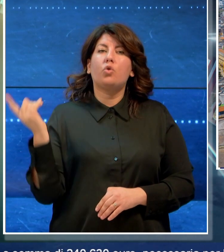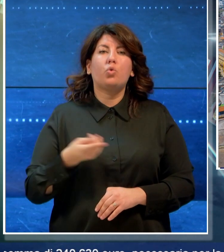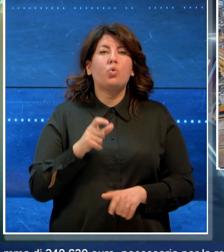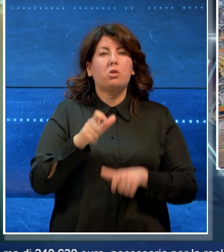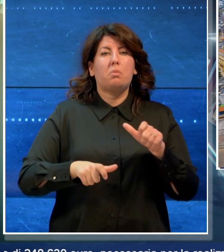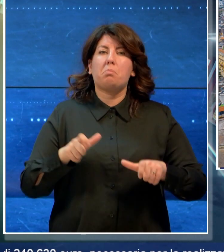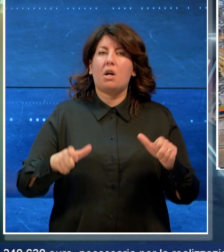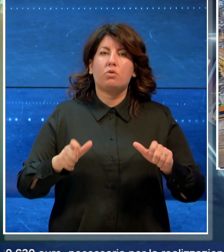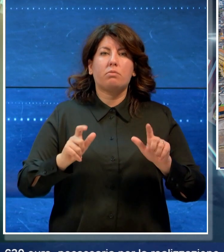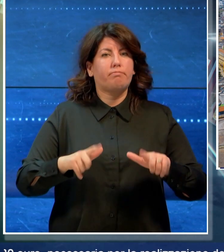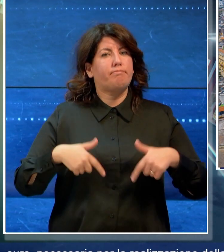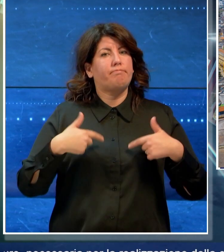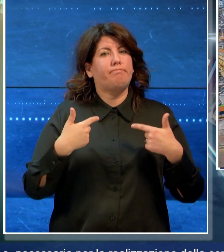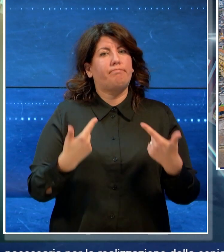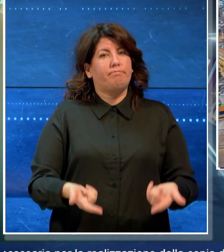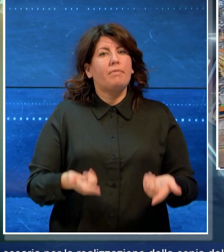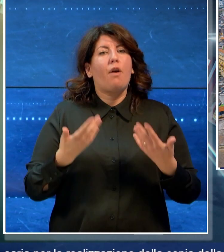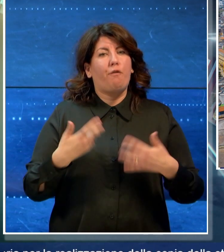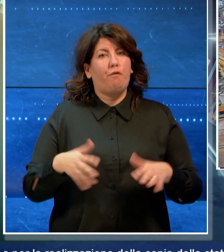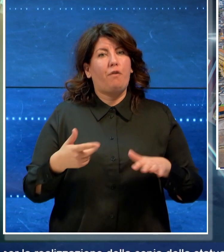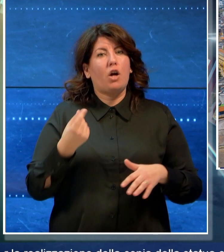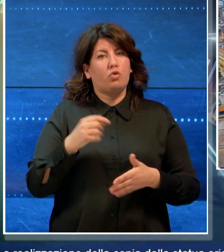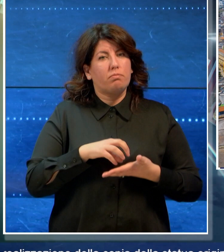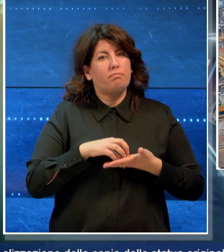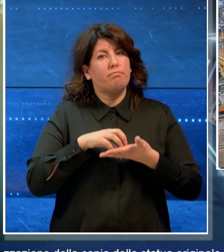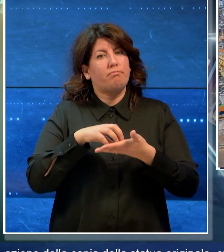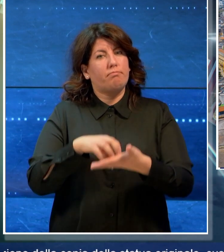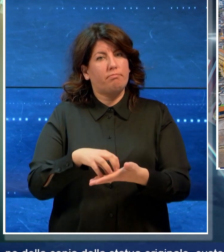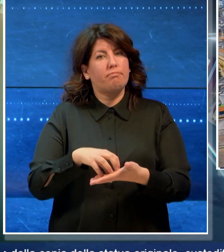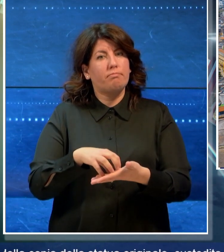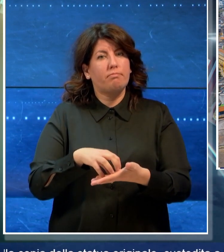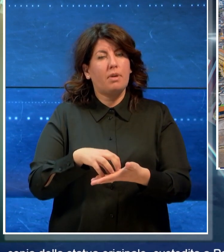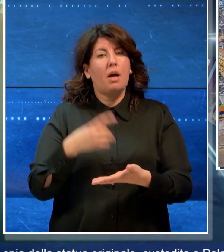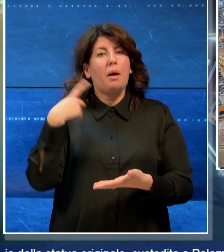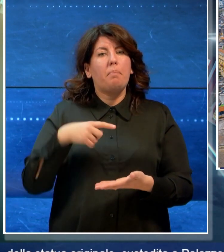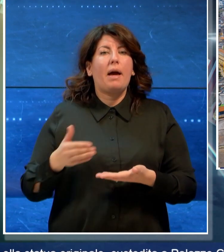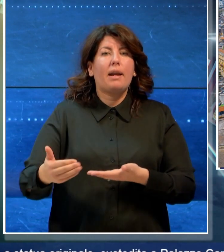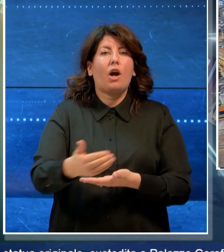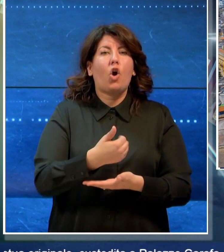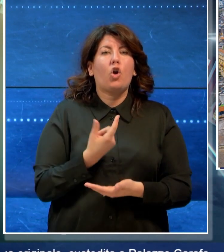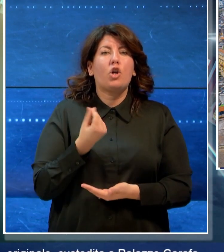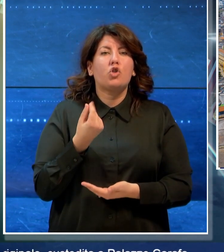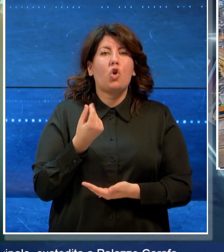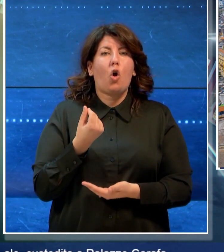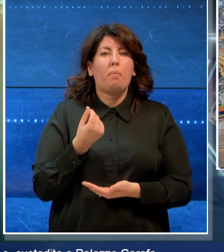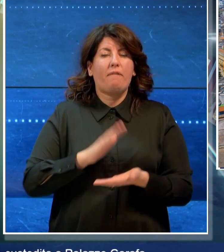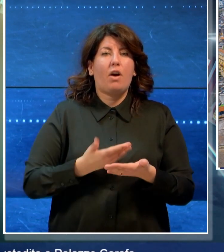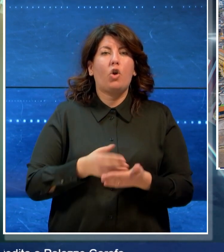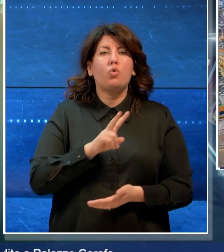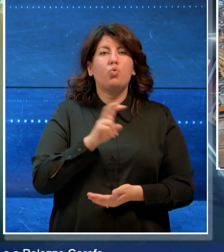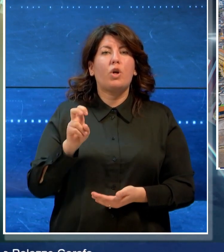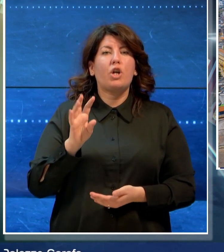e le donatrici che hanno contribuito a raccogliere la somma di 240